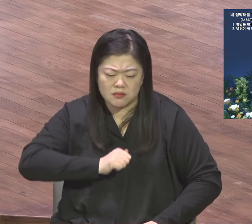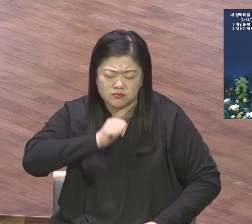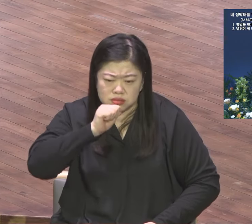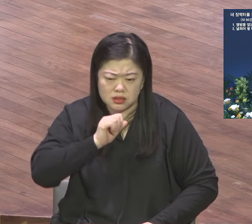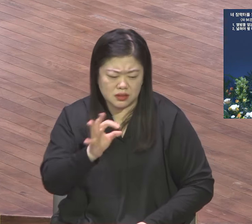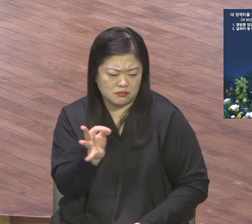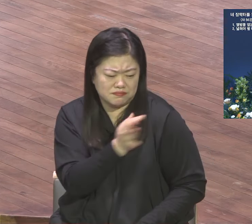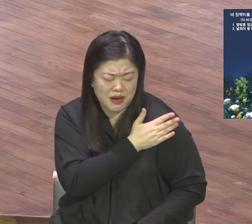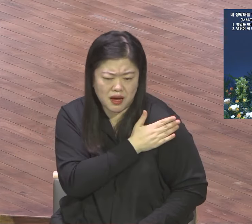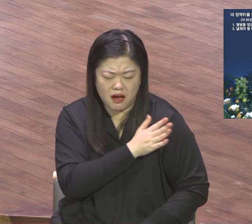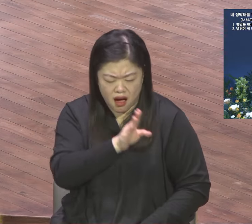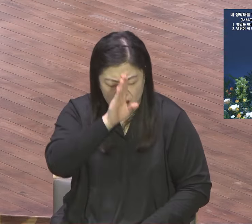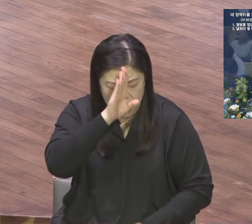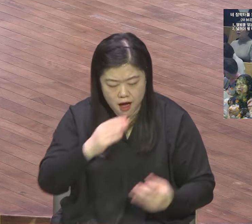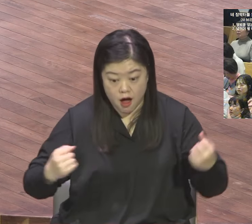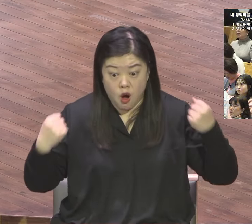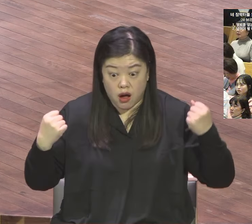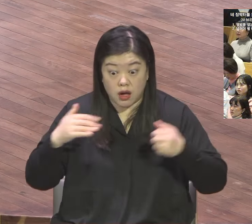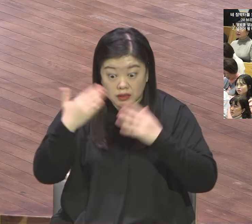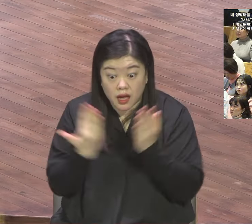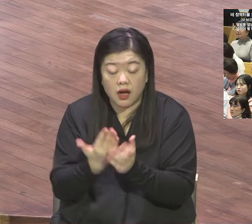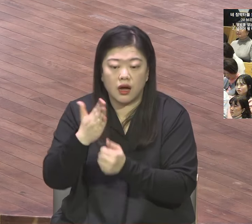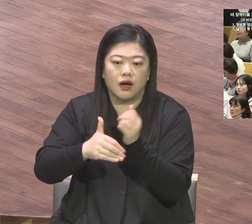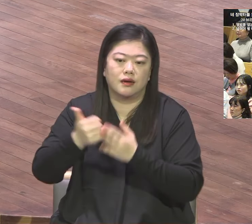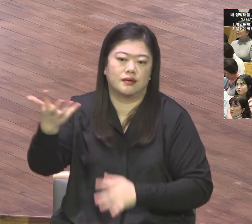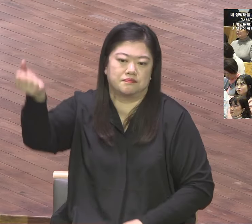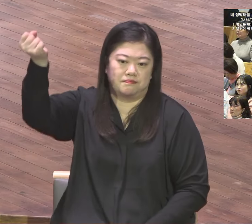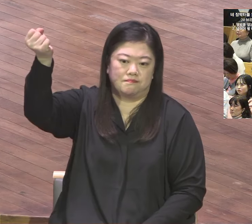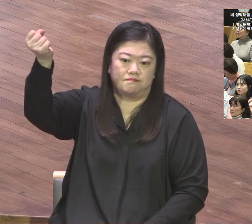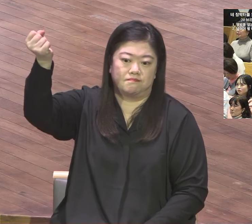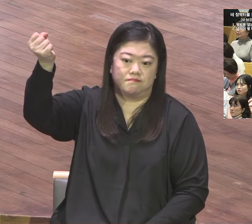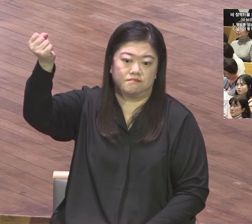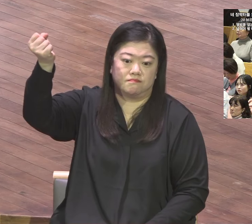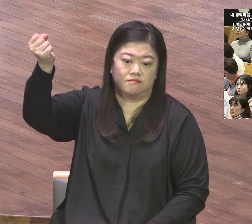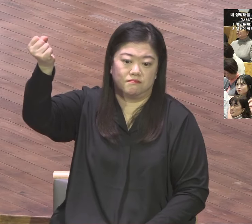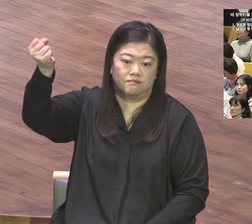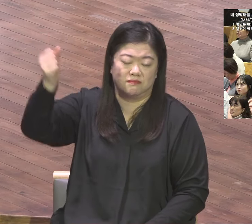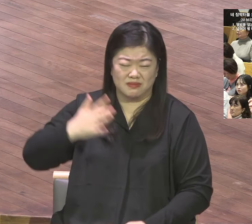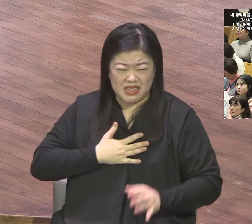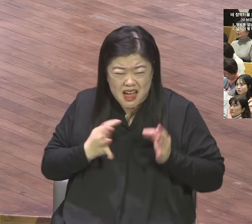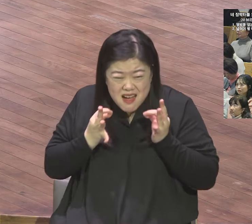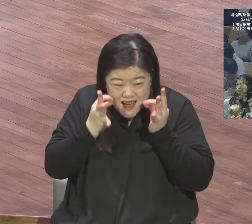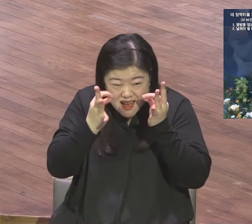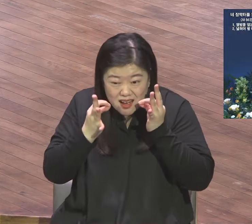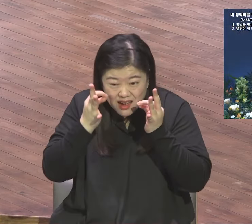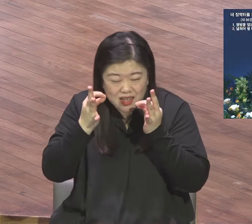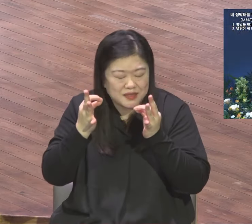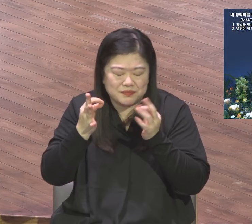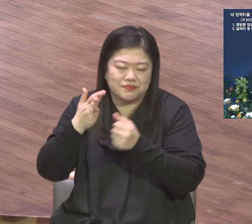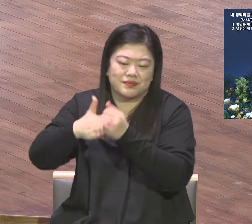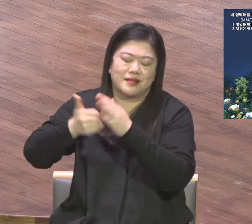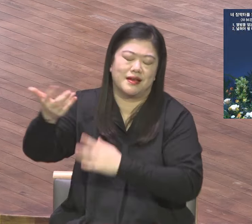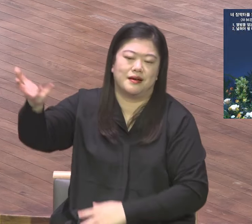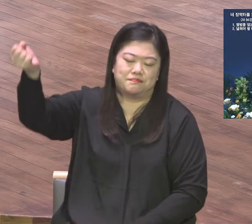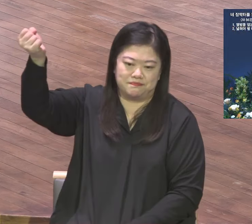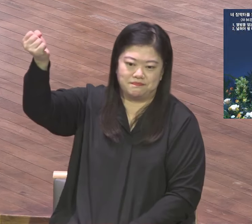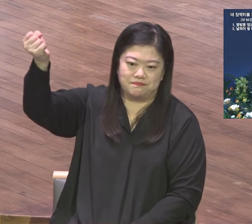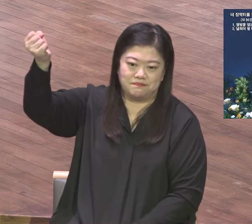주의 손에 인나이다 하나님 손에 달렸어요 237나라 오천종족 보고